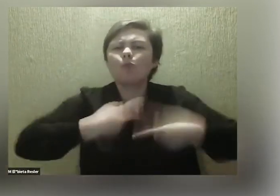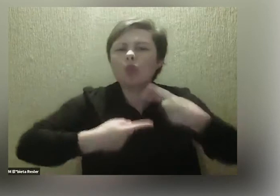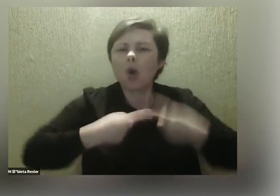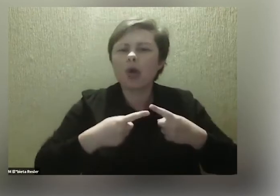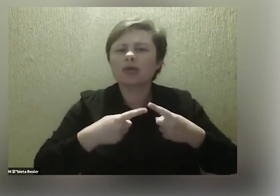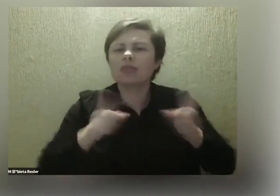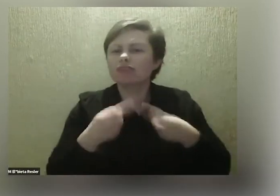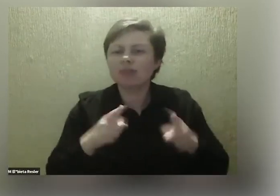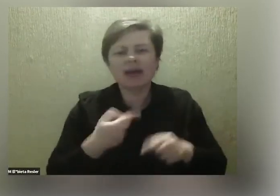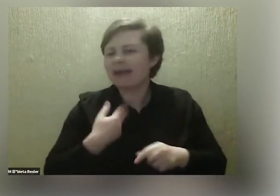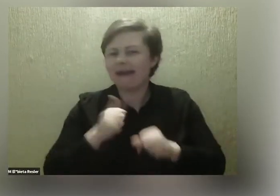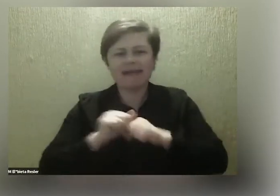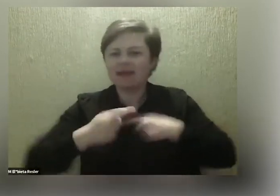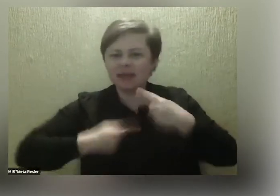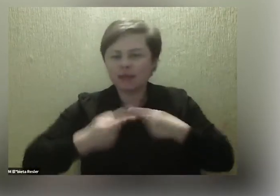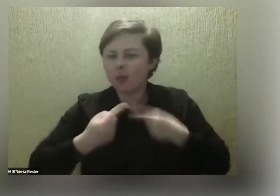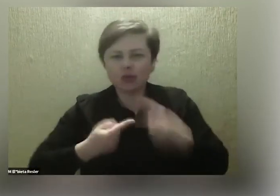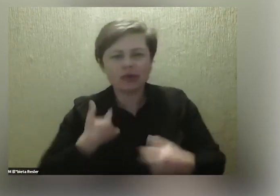nim nie jestem i się nie czuję,